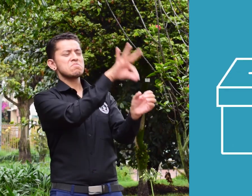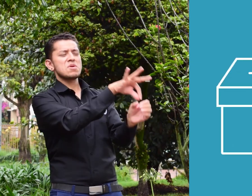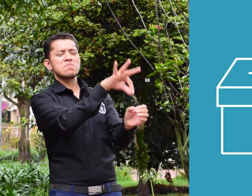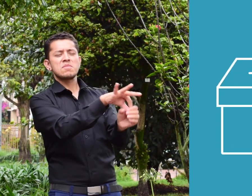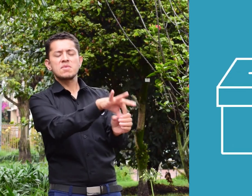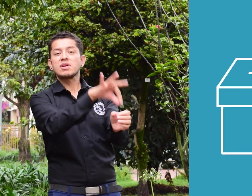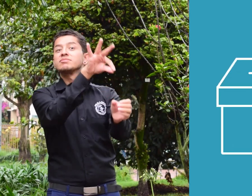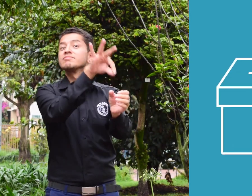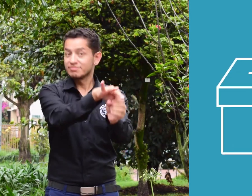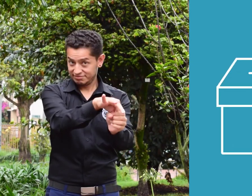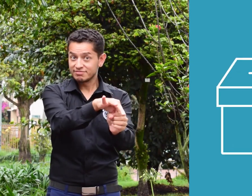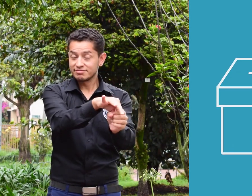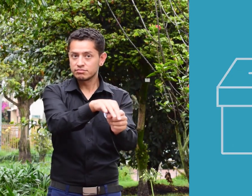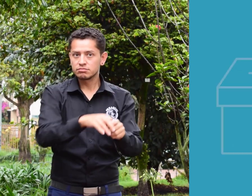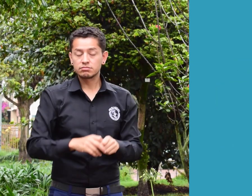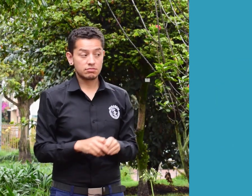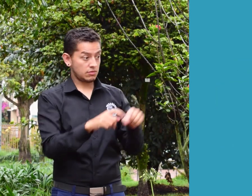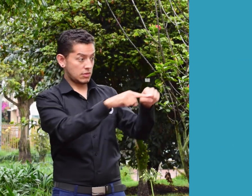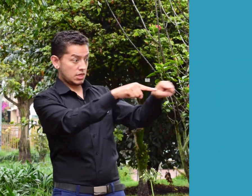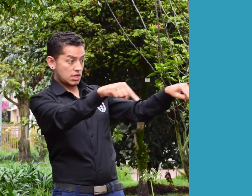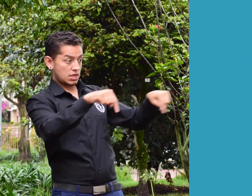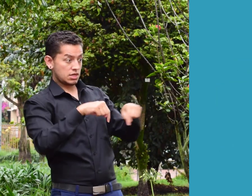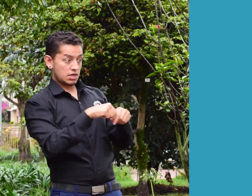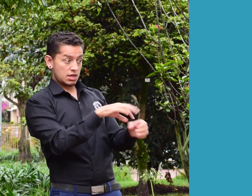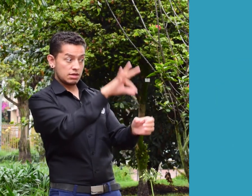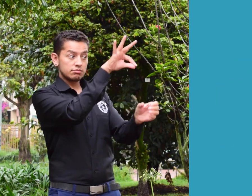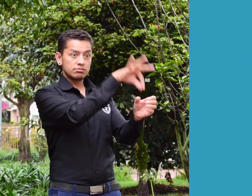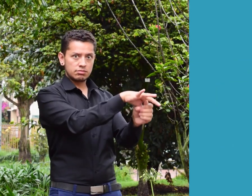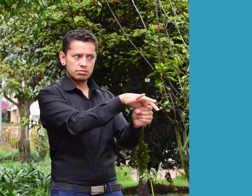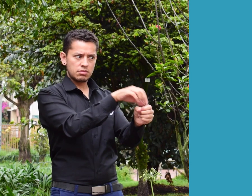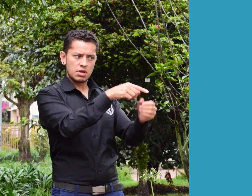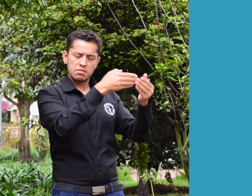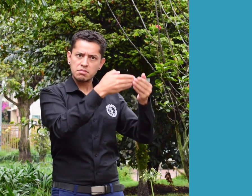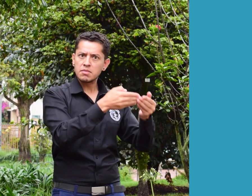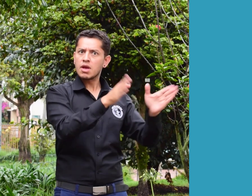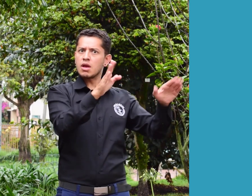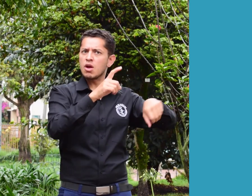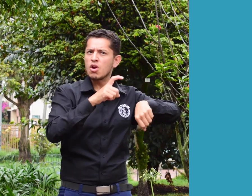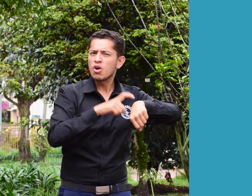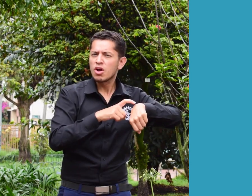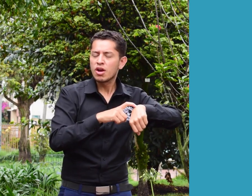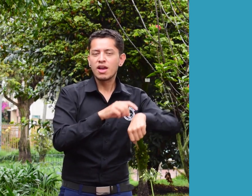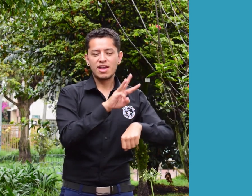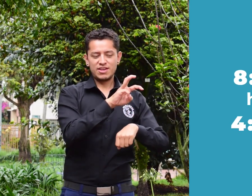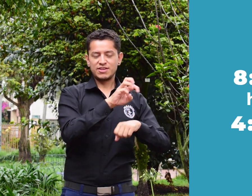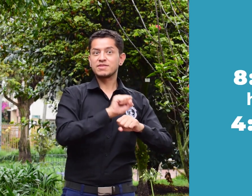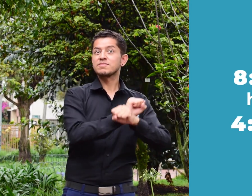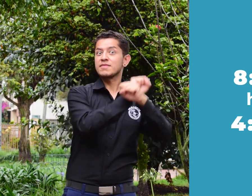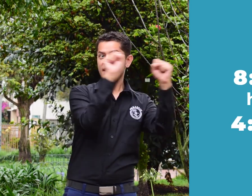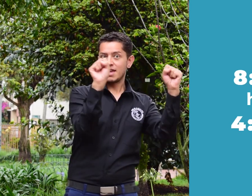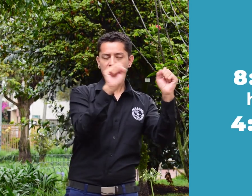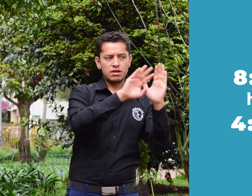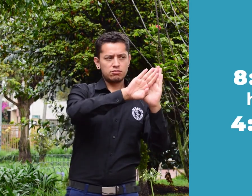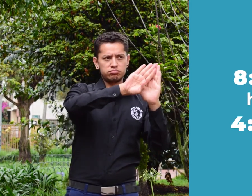que se abrirán desde las 8 de la mañana hasta las 4 de la tarde.